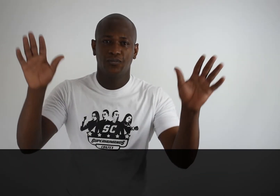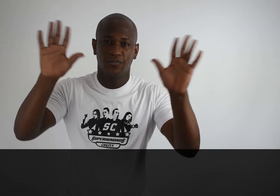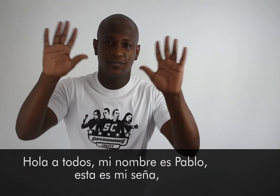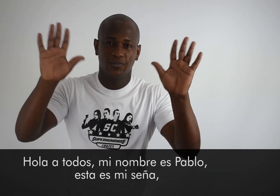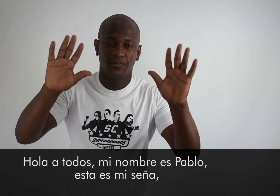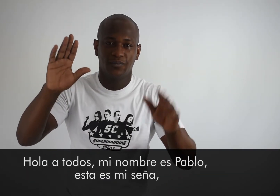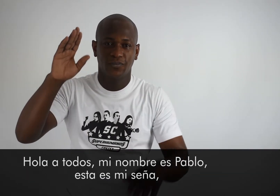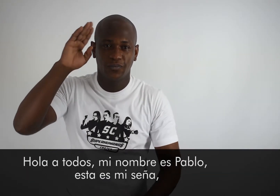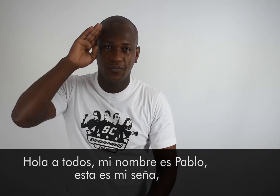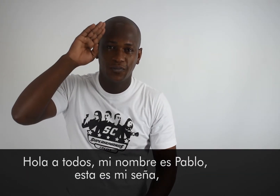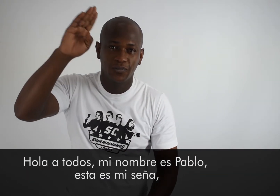Hola a todos.